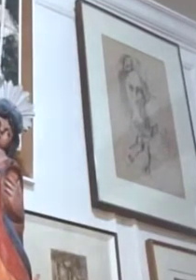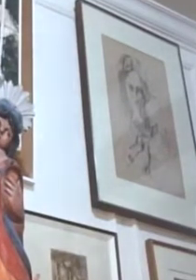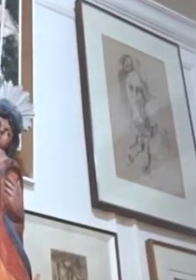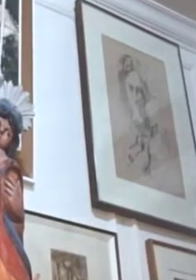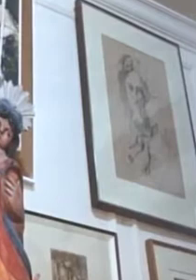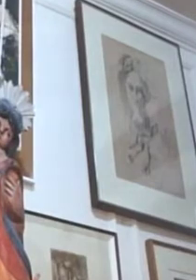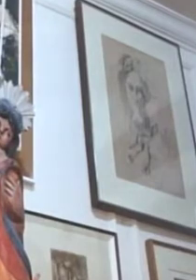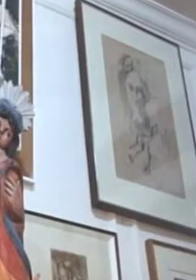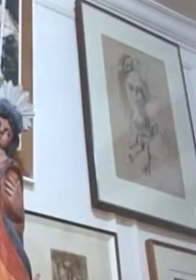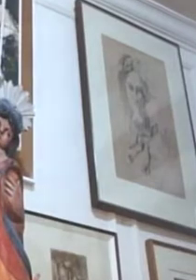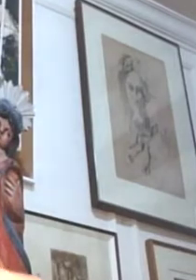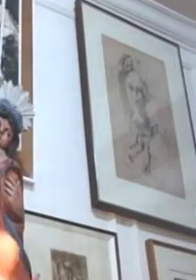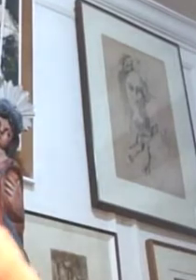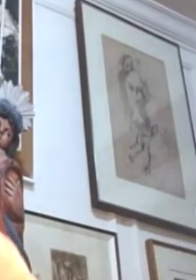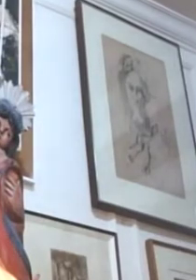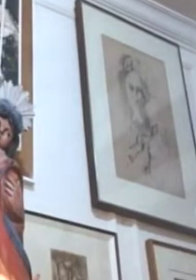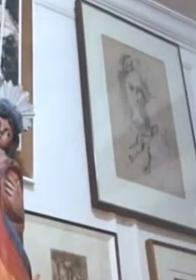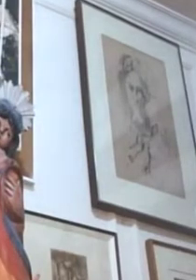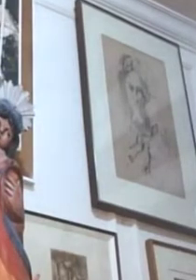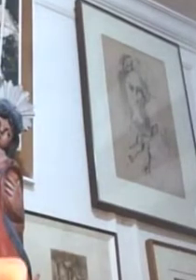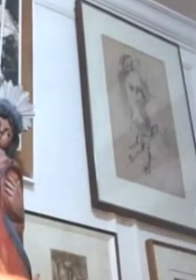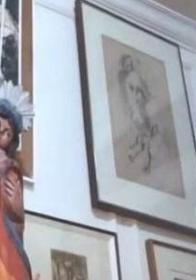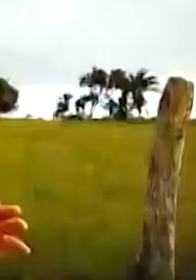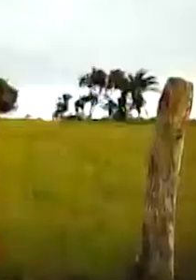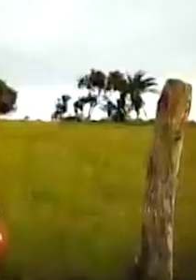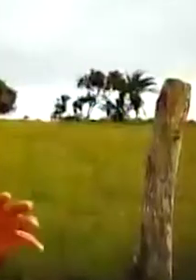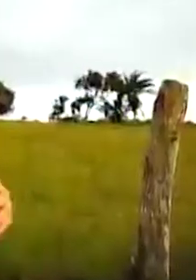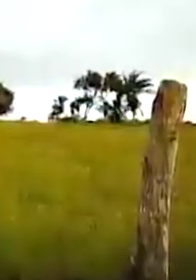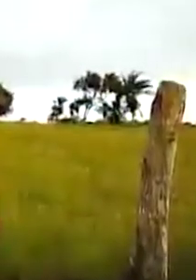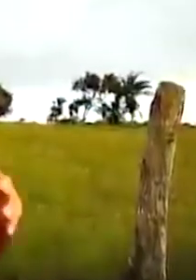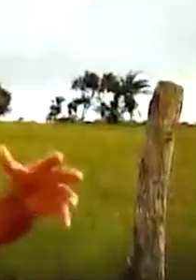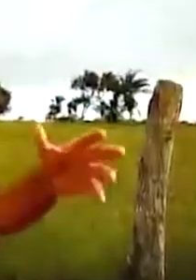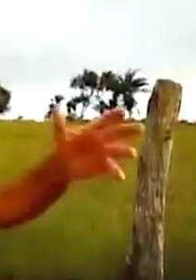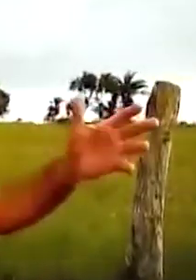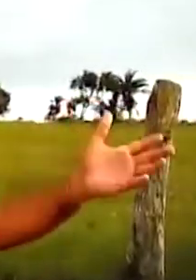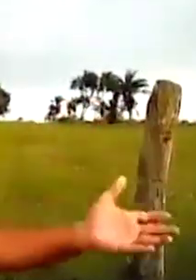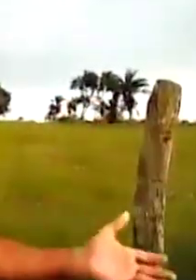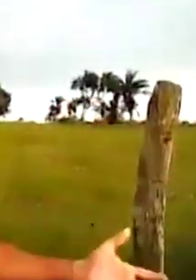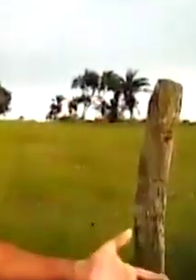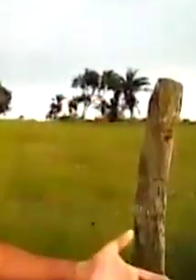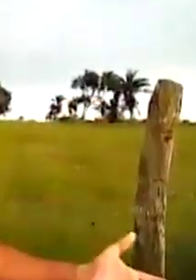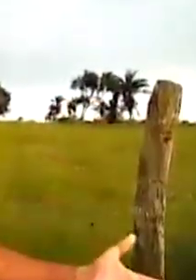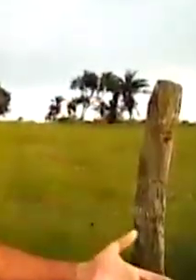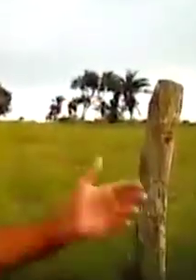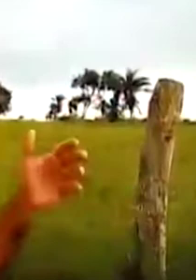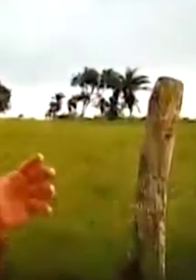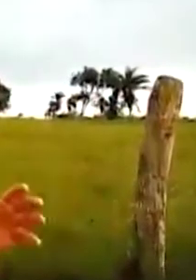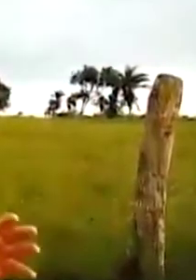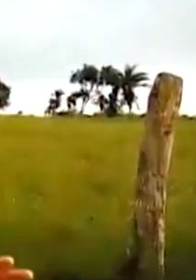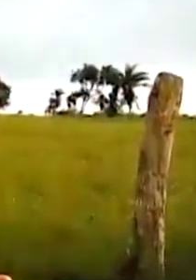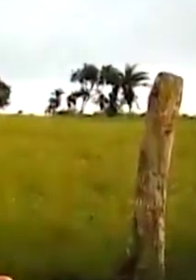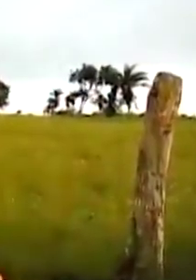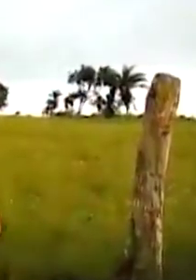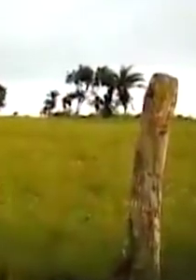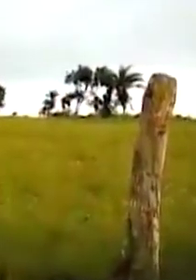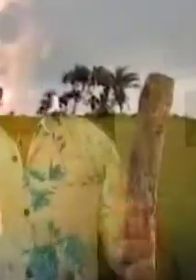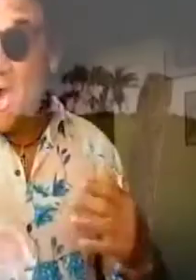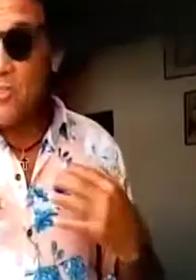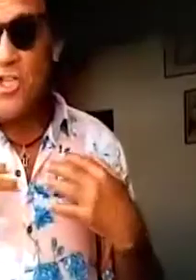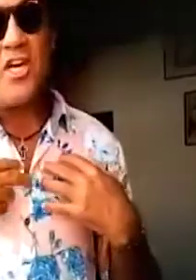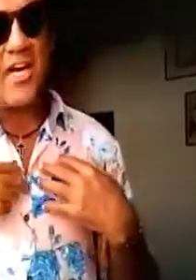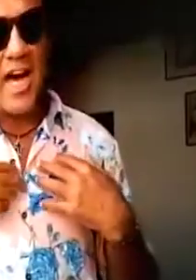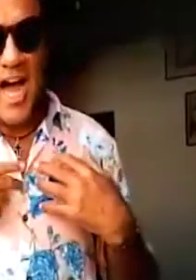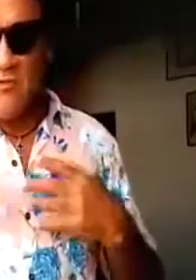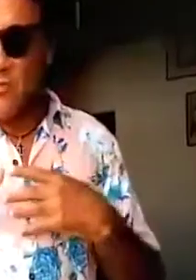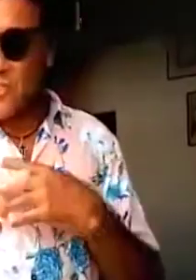a gente vai fazer dentro da igreja, mas a igreja fechada. O São João do Recife vai homenagear os forrozeiros Josu do Sá.